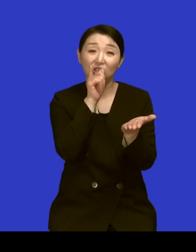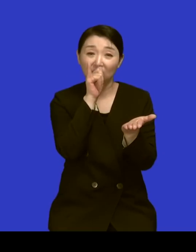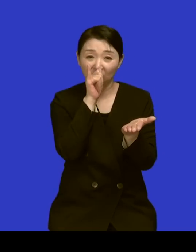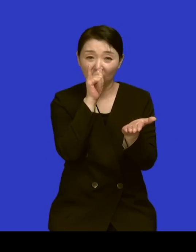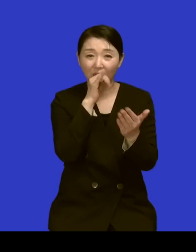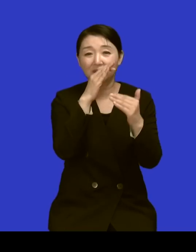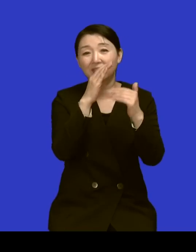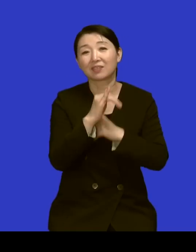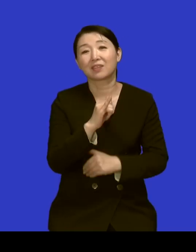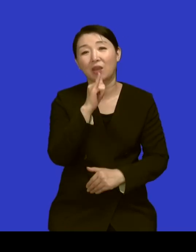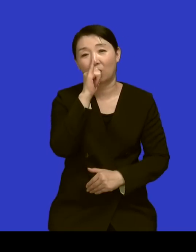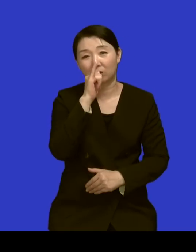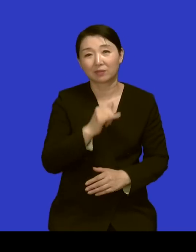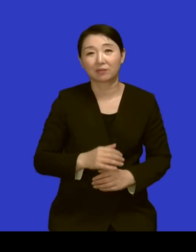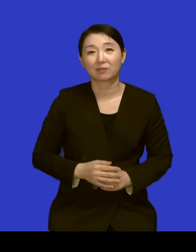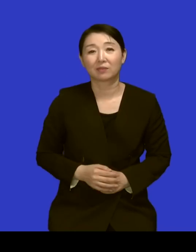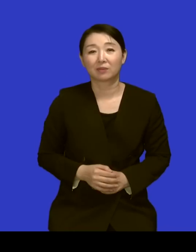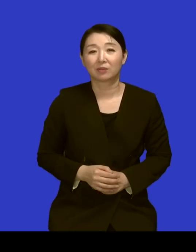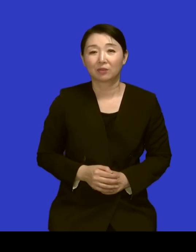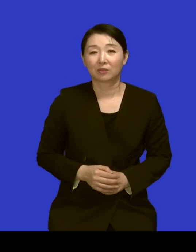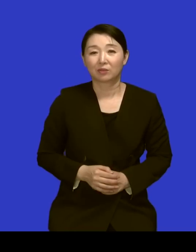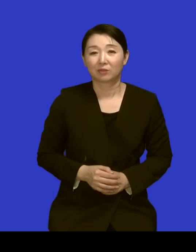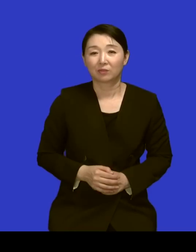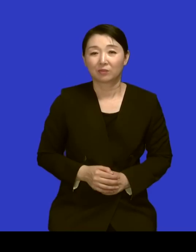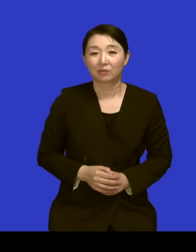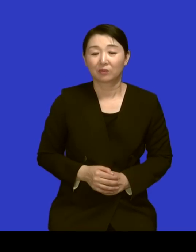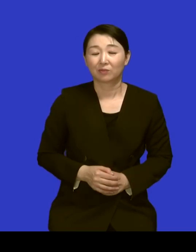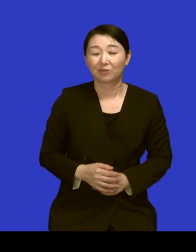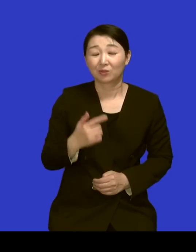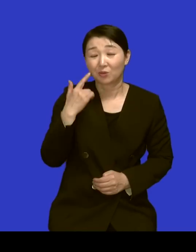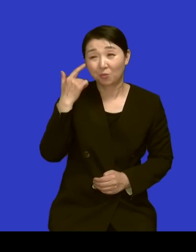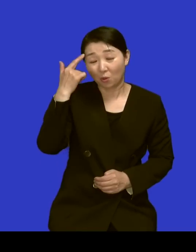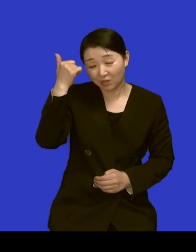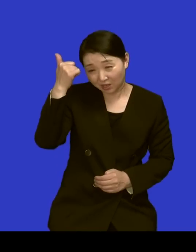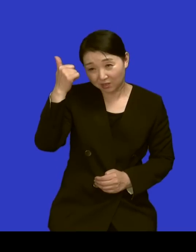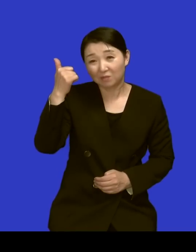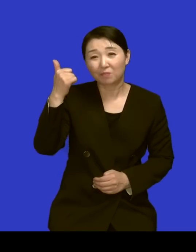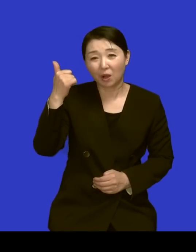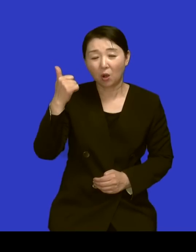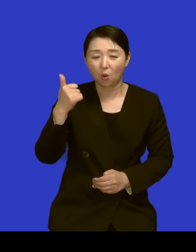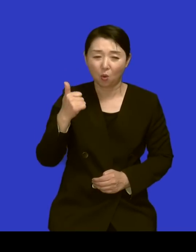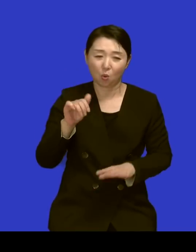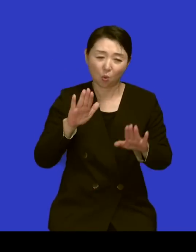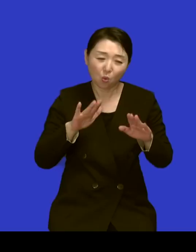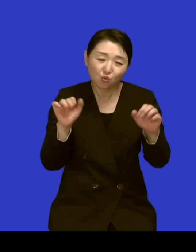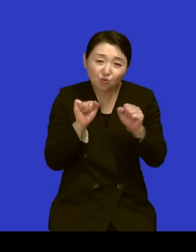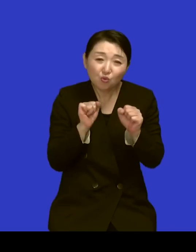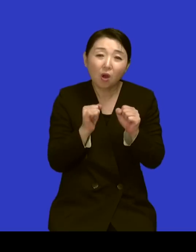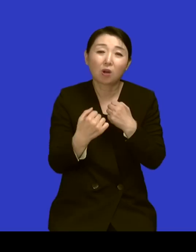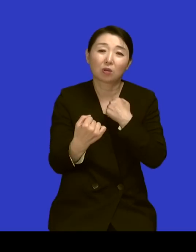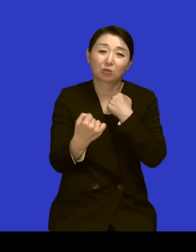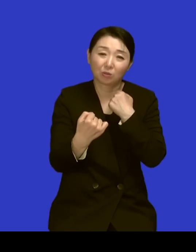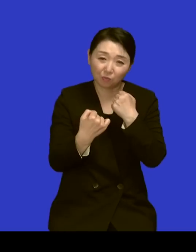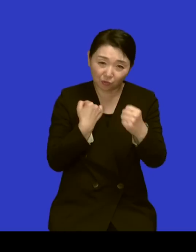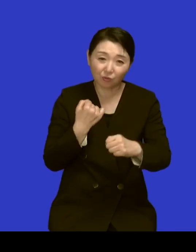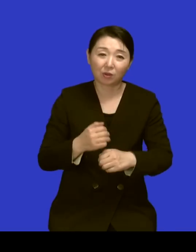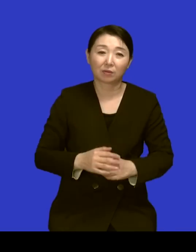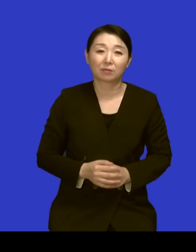네 우리 목사 오늘도 추운 날이고 뭐 비바라 그런데도 여전히 하나님 그 길을